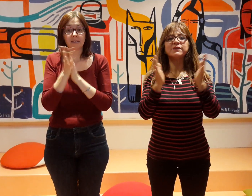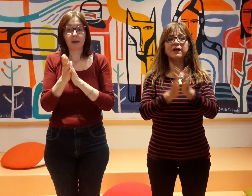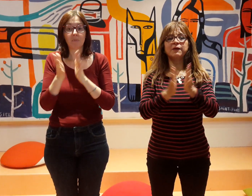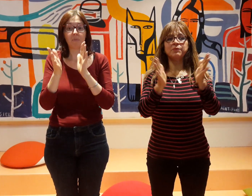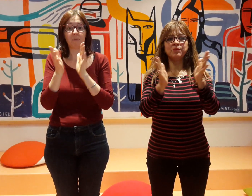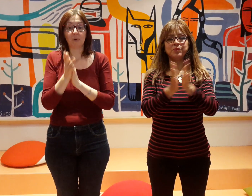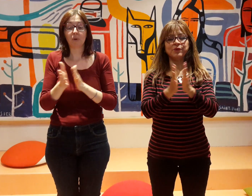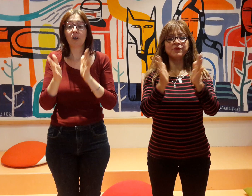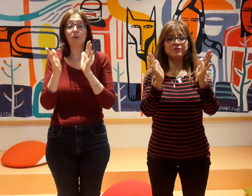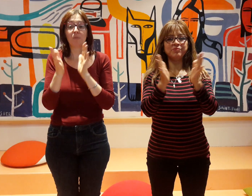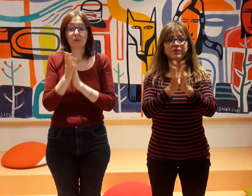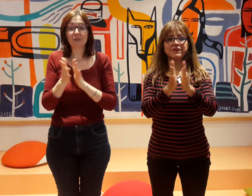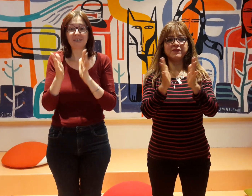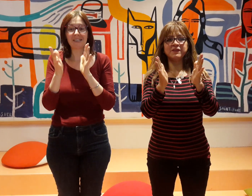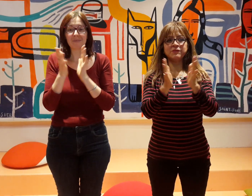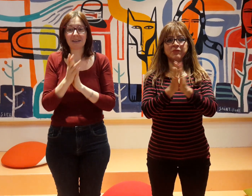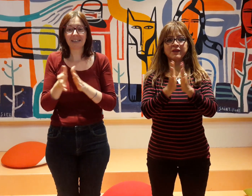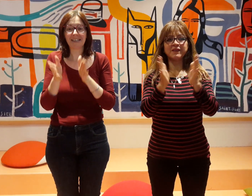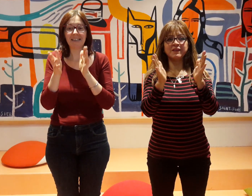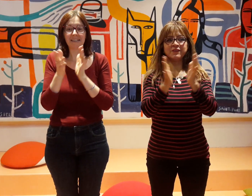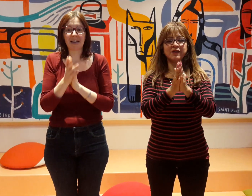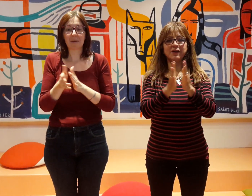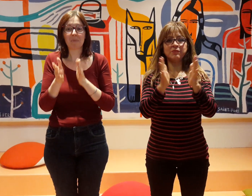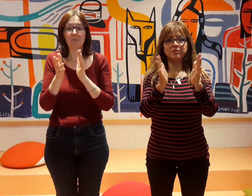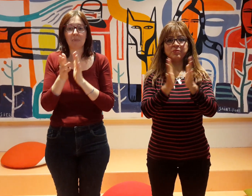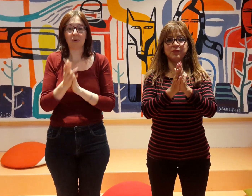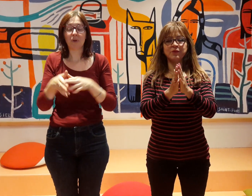tapent, petites mains qui tapent.